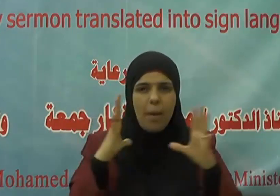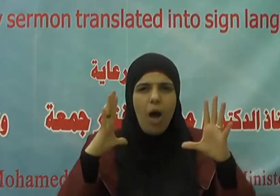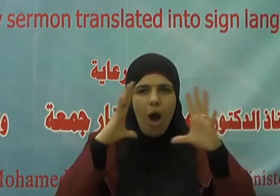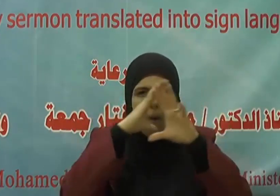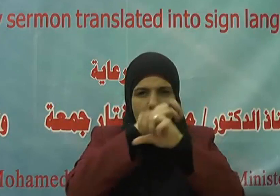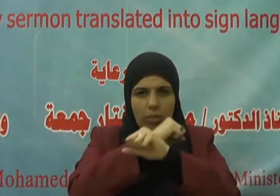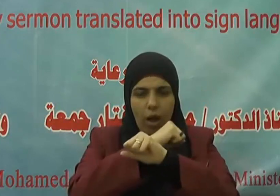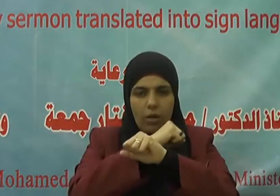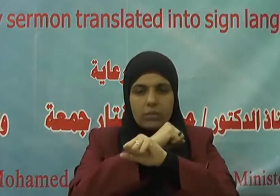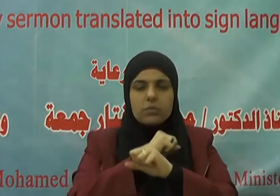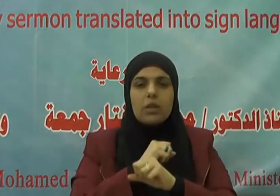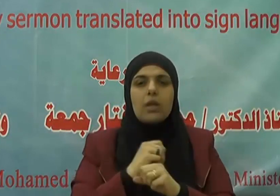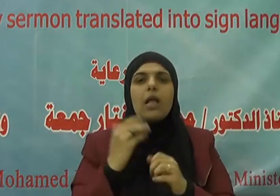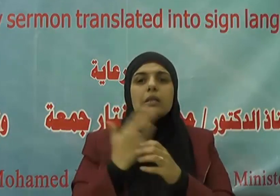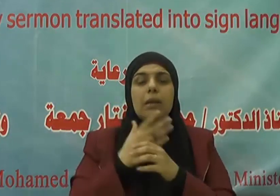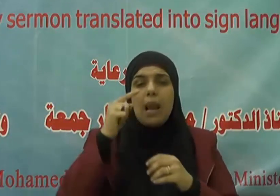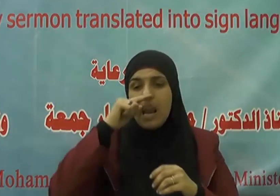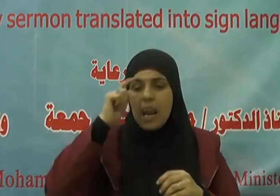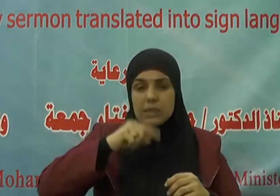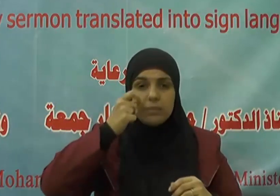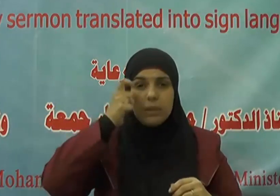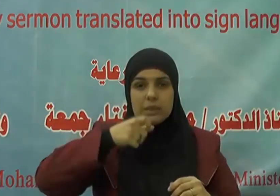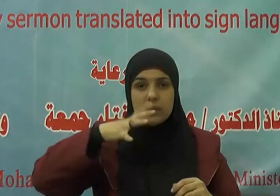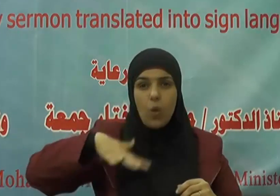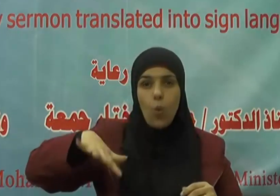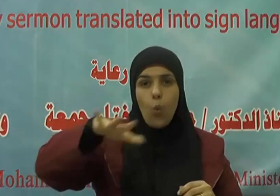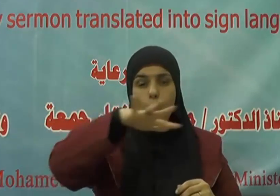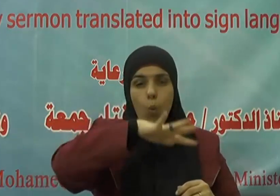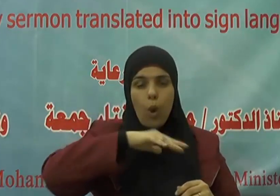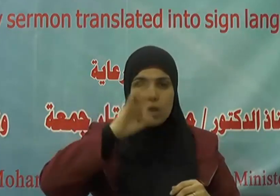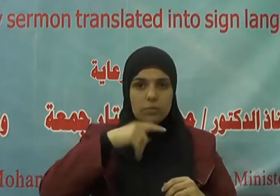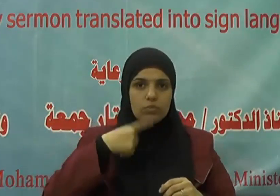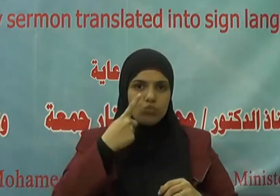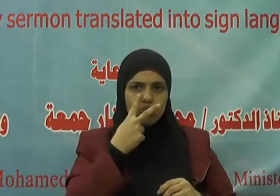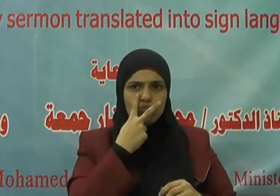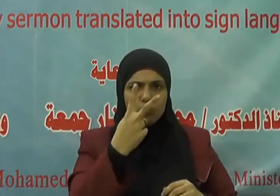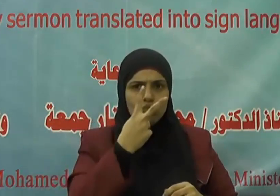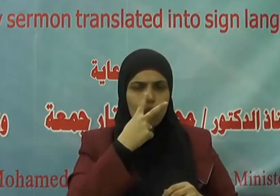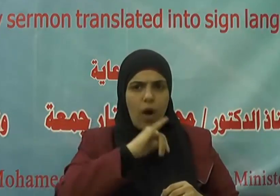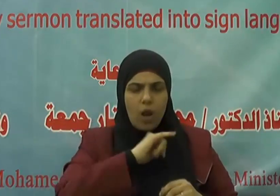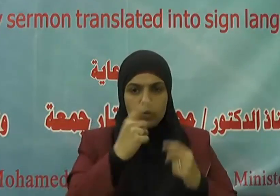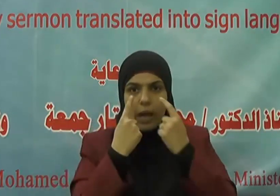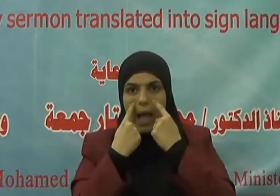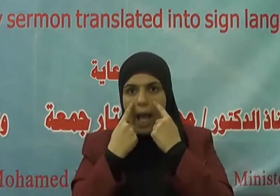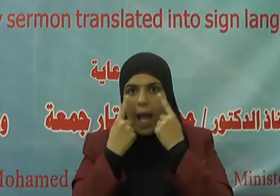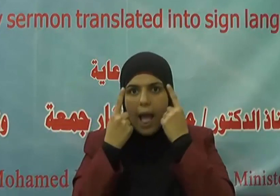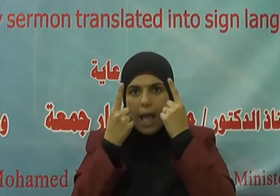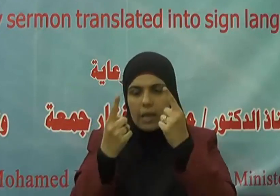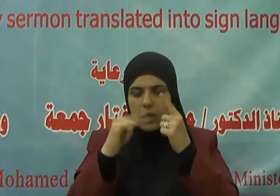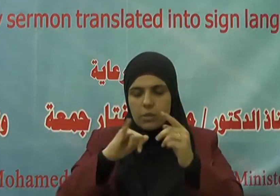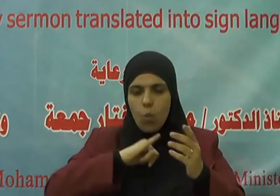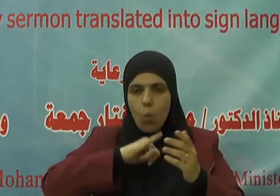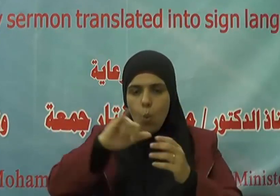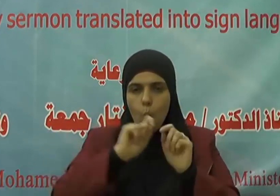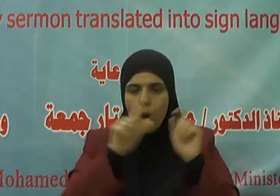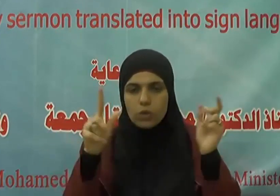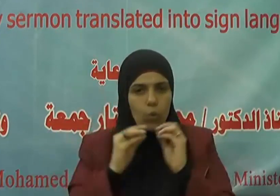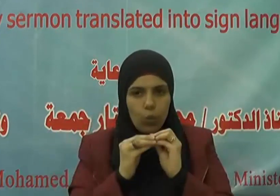التي ينبغي أن تكون دائما نصب عيوننا فمنها